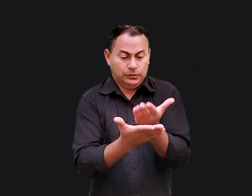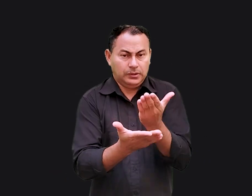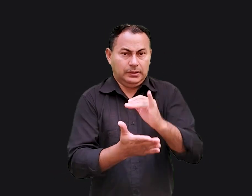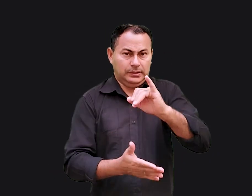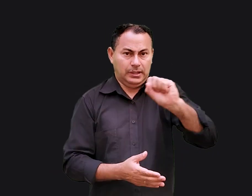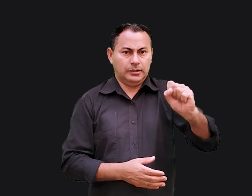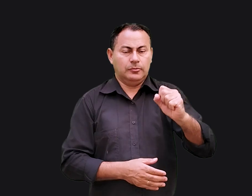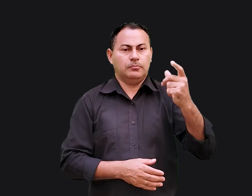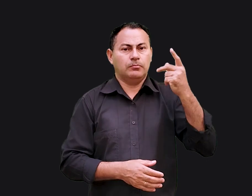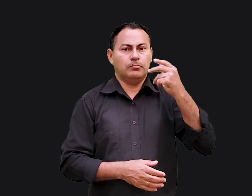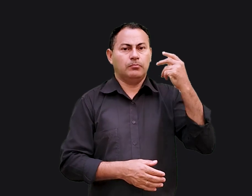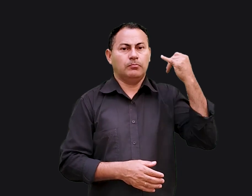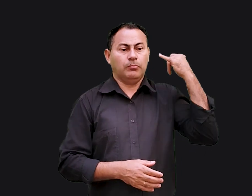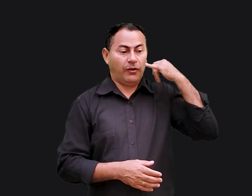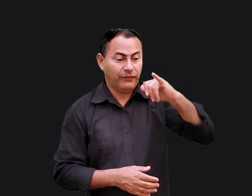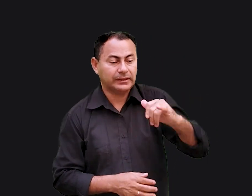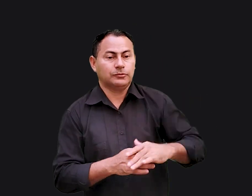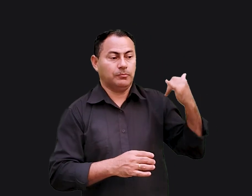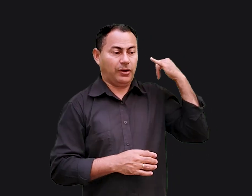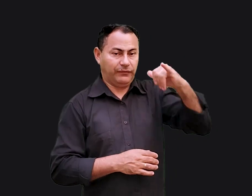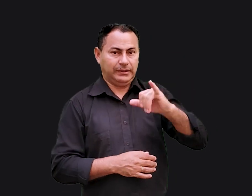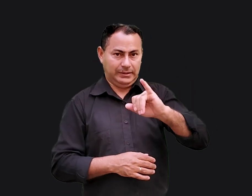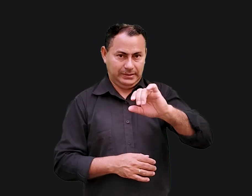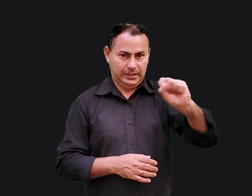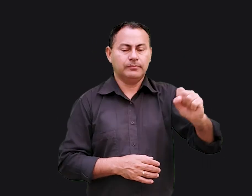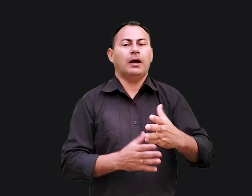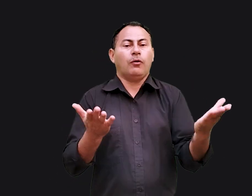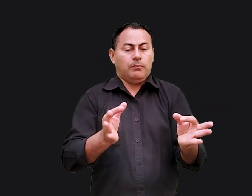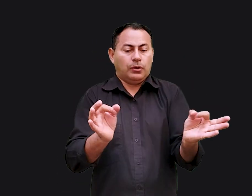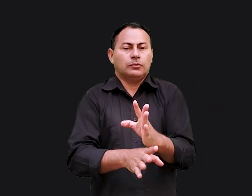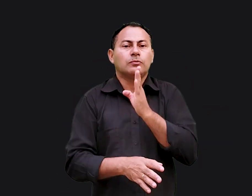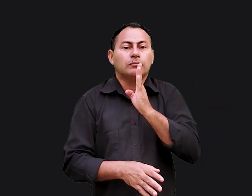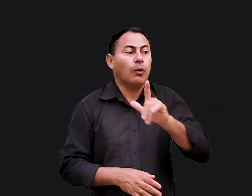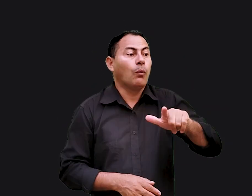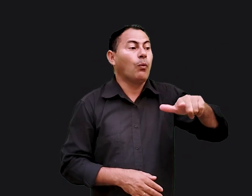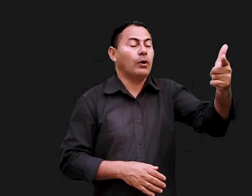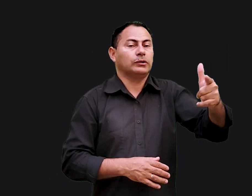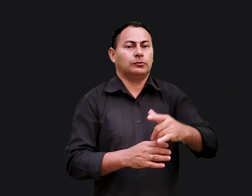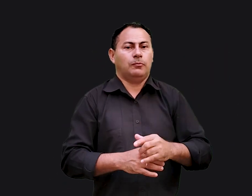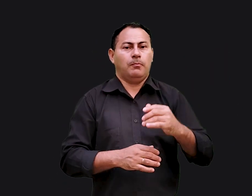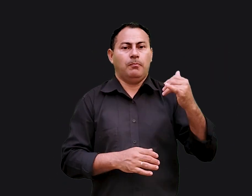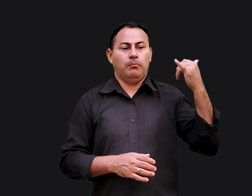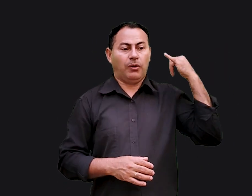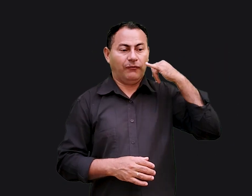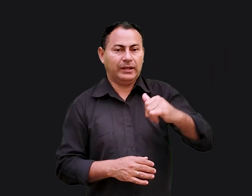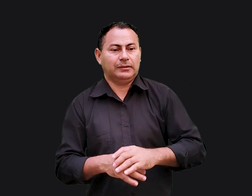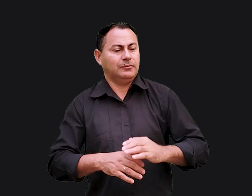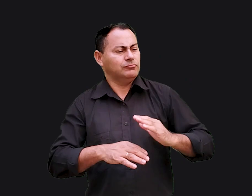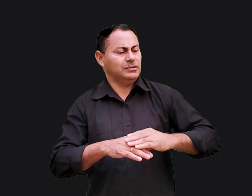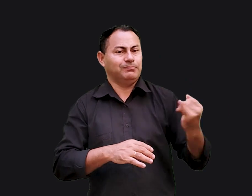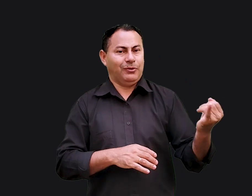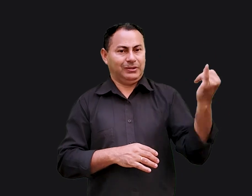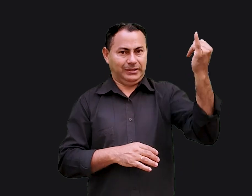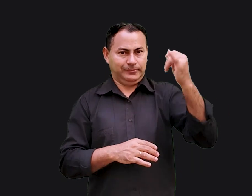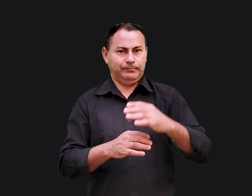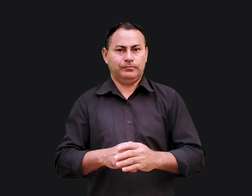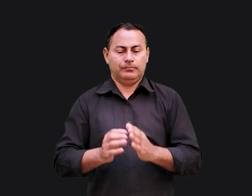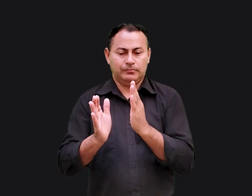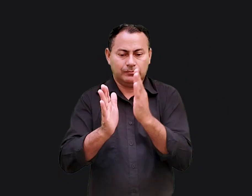termos estudado Isaías, o profeta dos profetas, estamos prontos para conhecermos outro profeta maior. Seguindo a